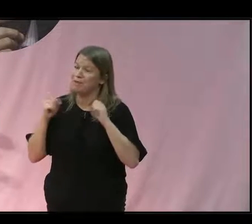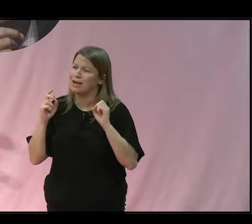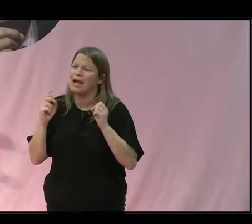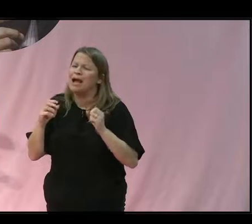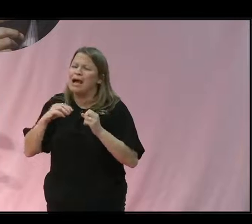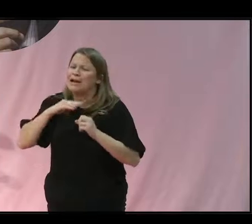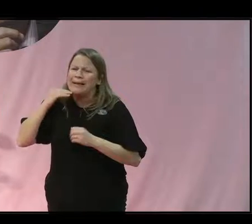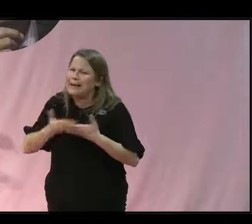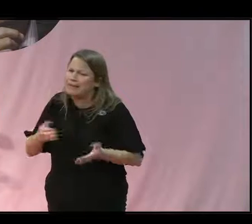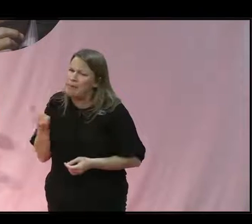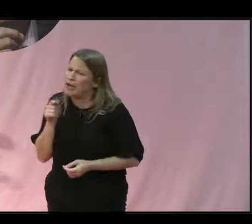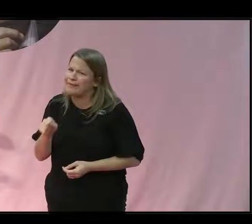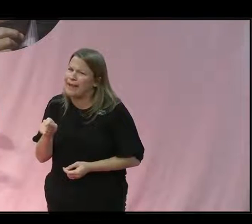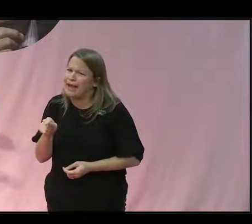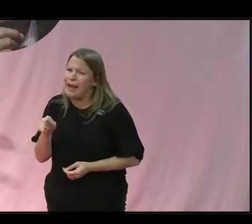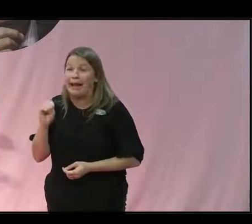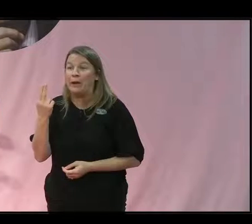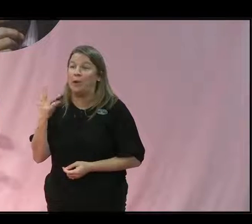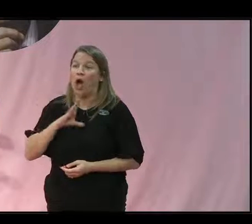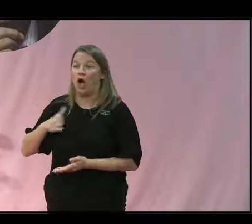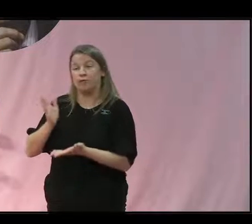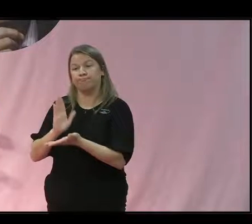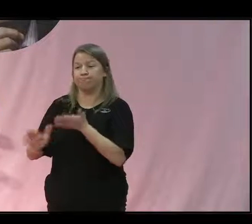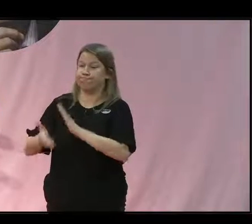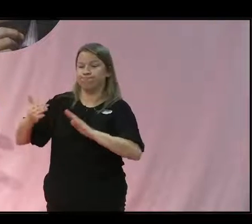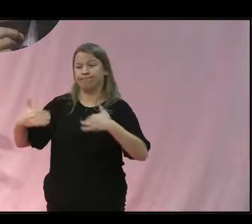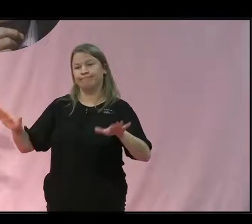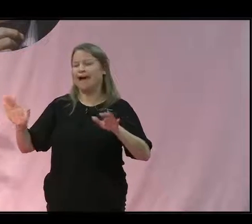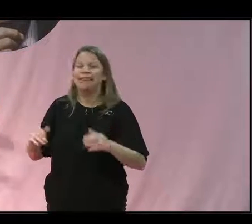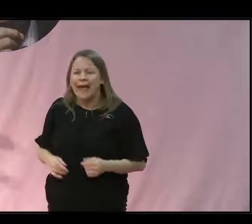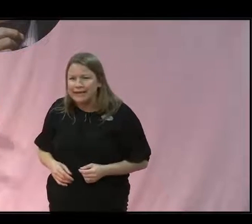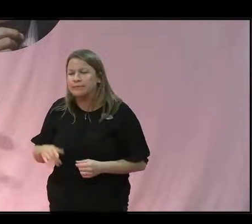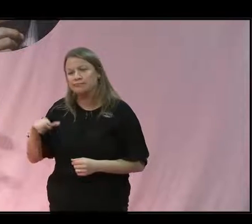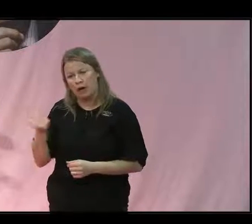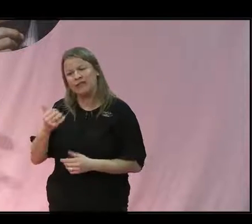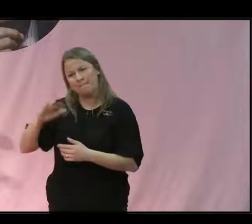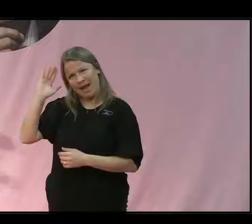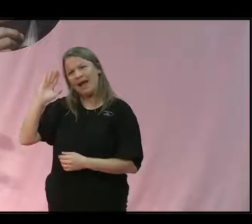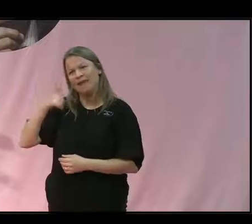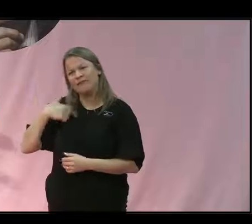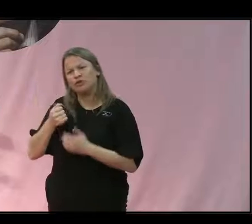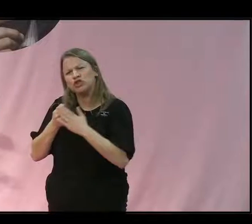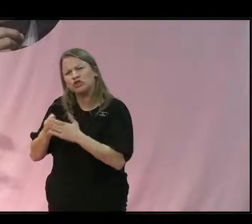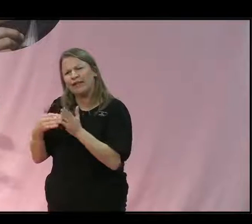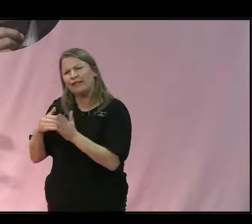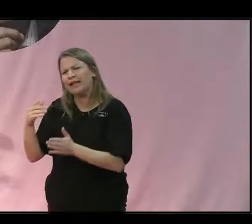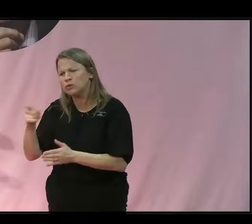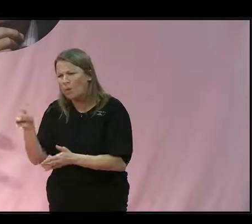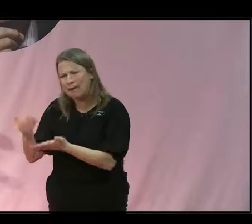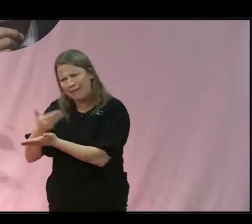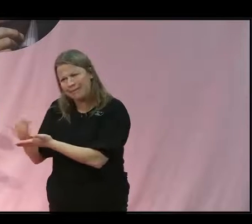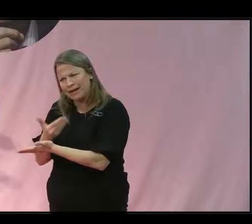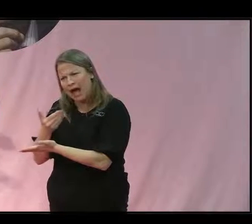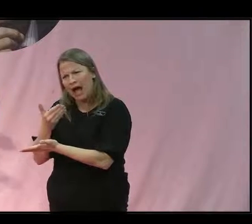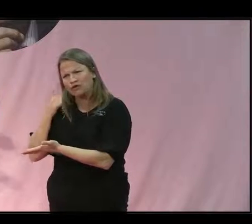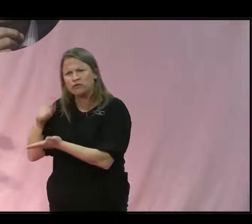inte. Det räcker inte med att EU i någon mening tår sina händer utan vi måste också hjälpa till och stöda de här länderna till att som